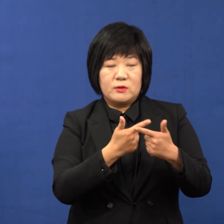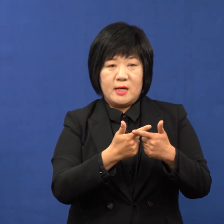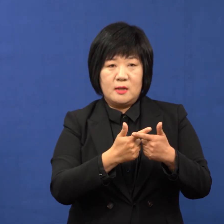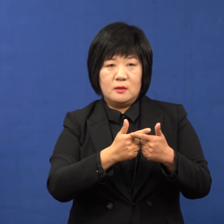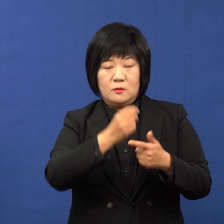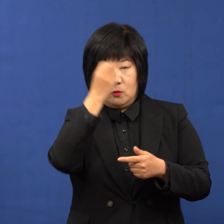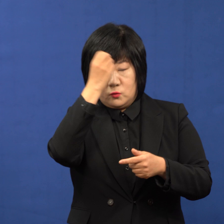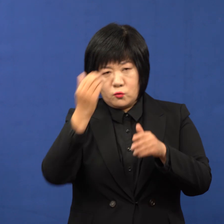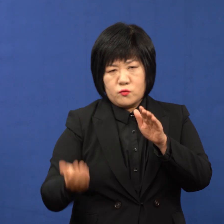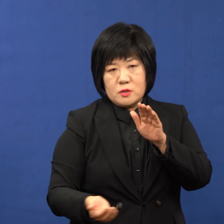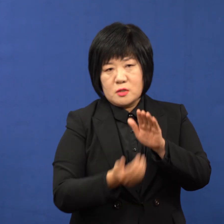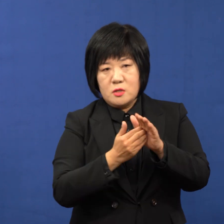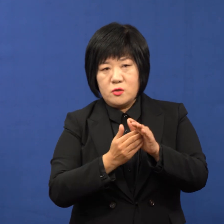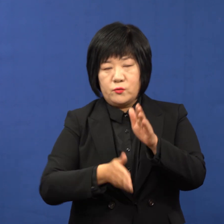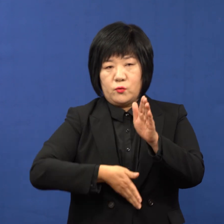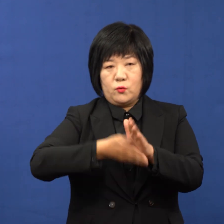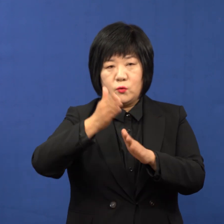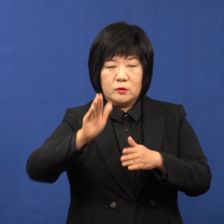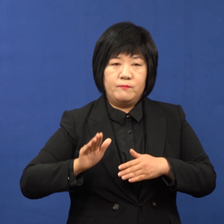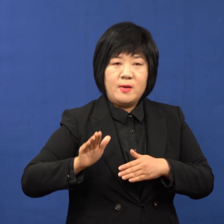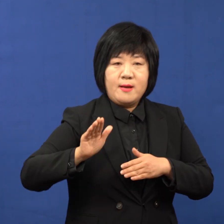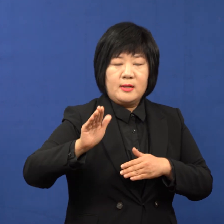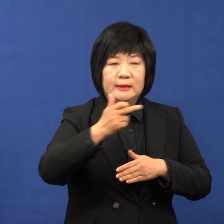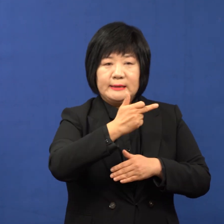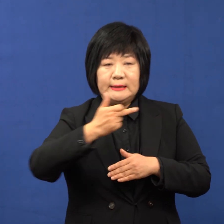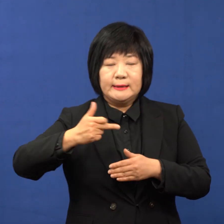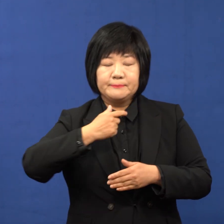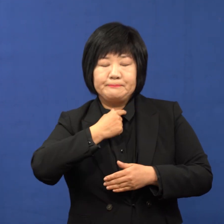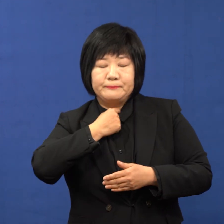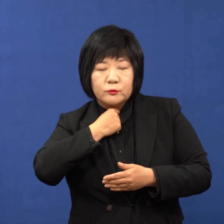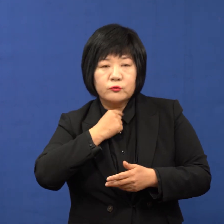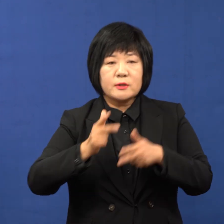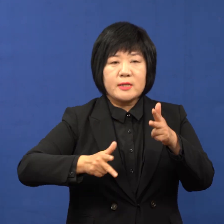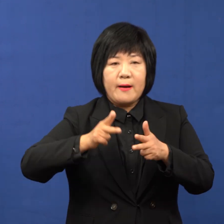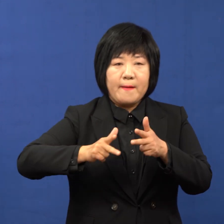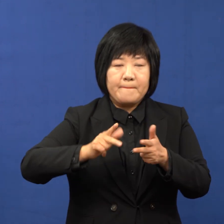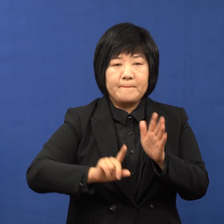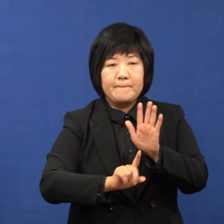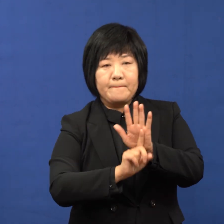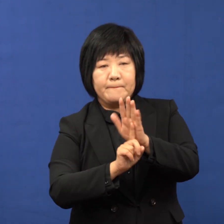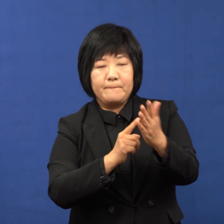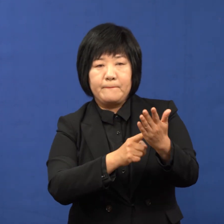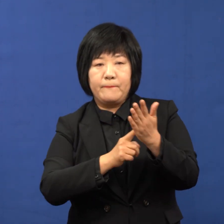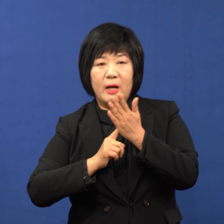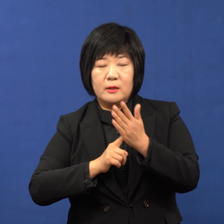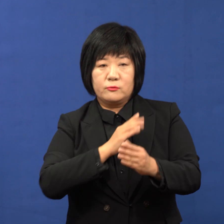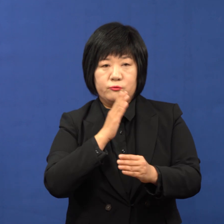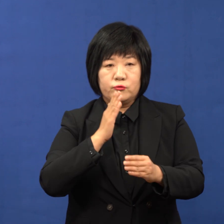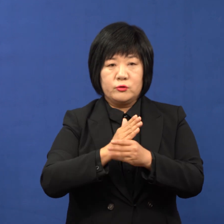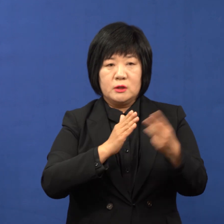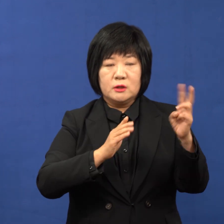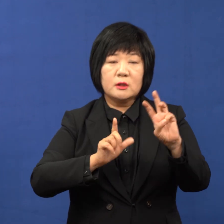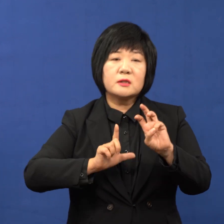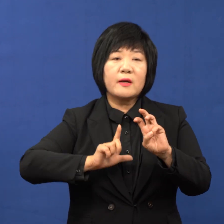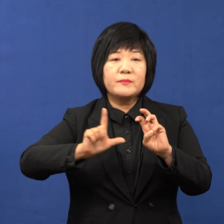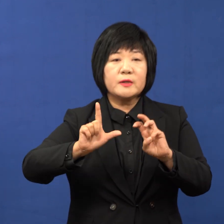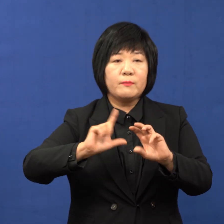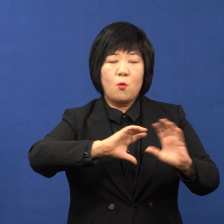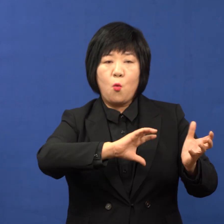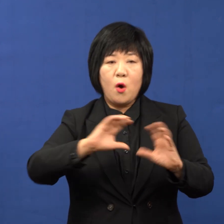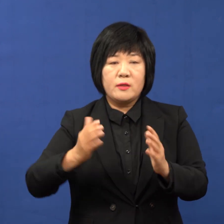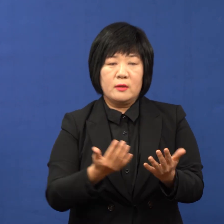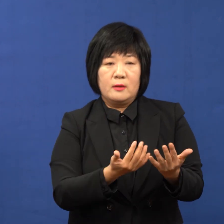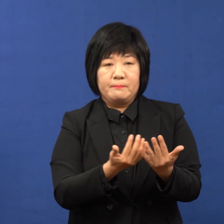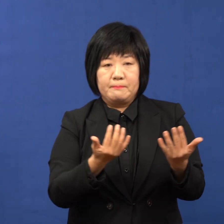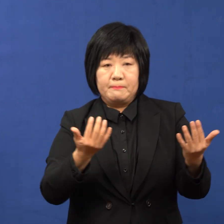초인류 도시로 도약시킬 거대 수건 사업들도 가시화되고 있습니다. 2030년 월드엑스포 부산 유치를 향한